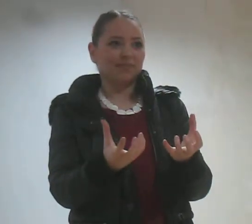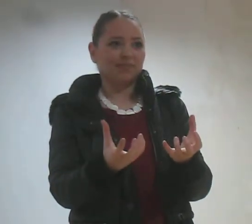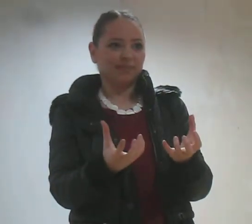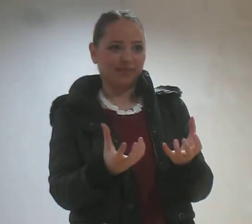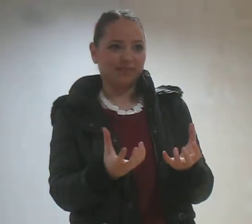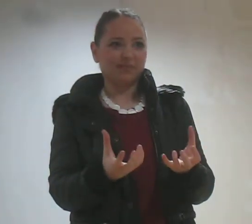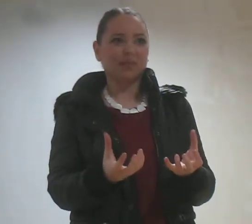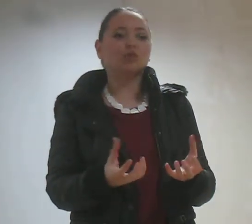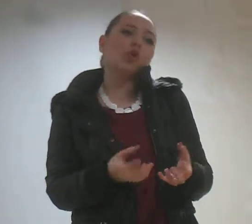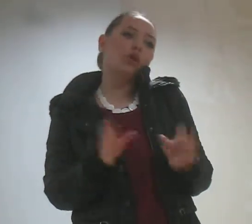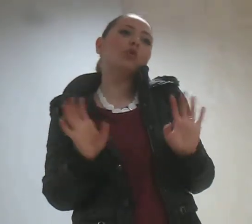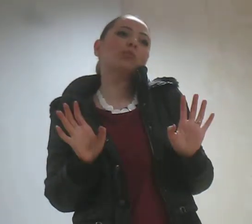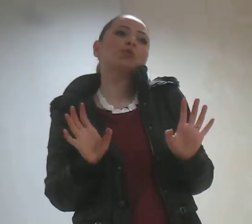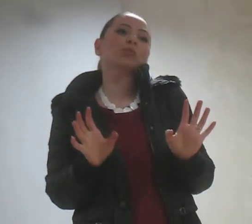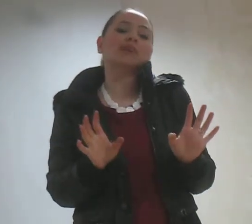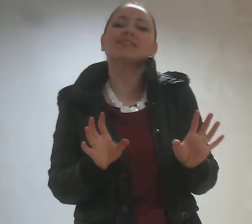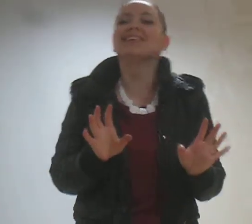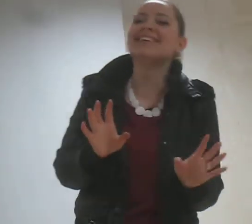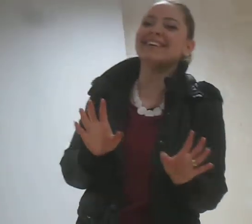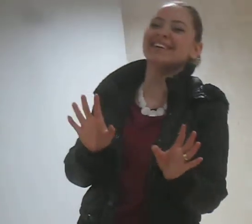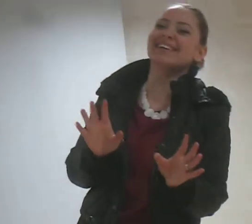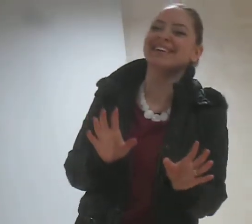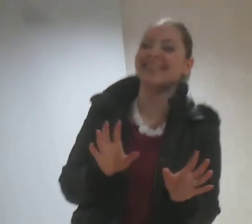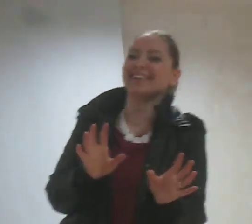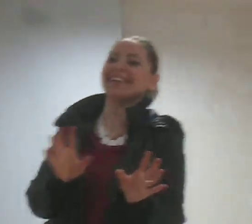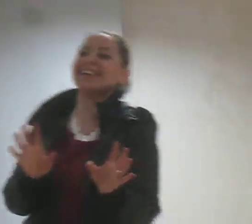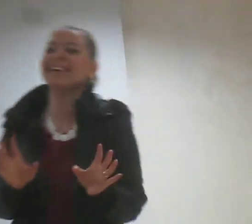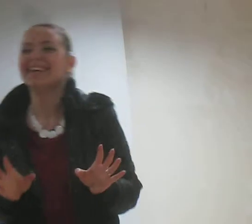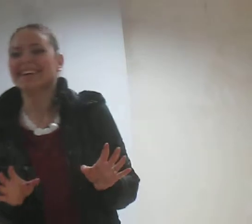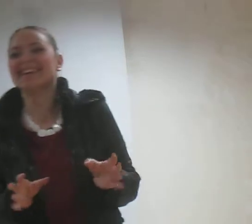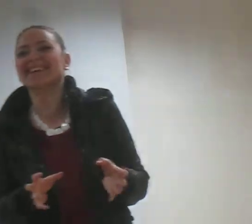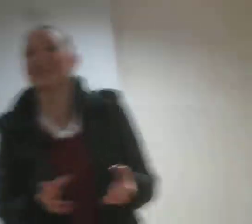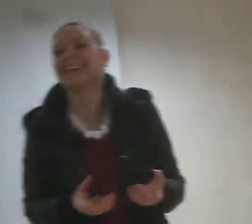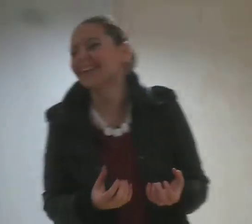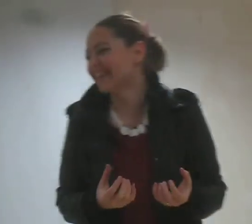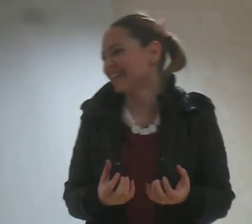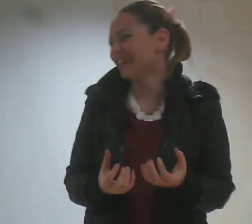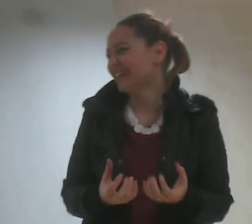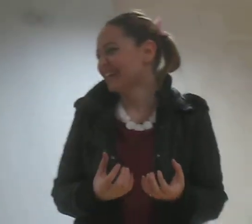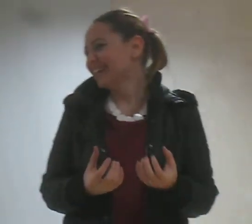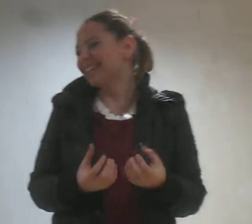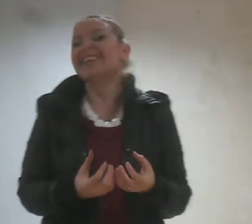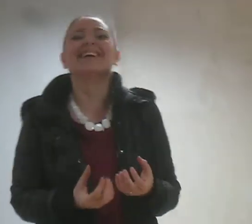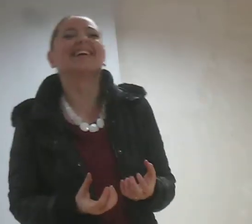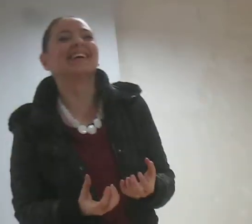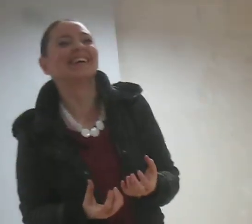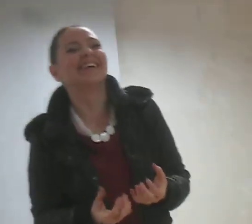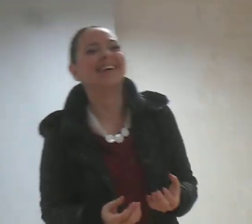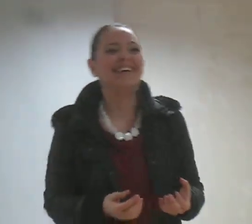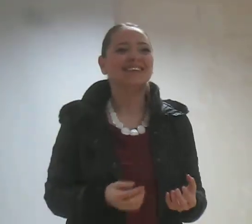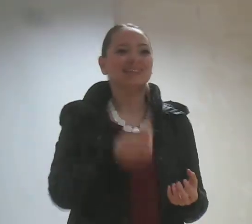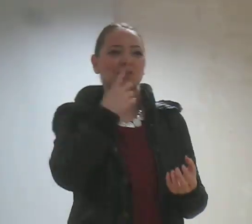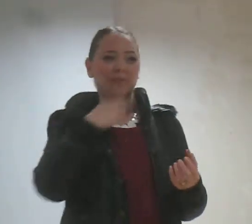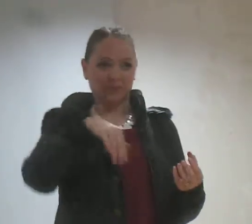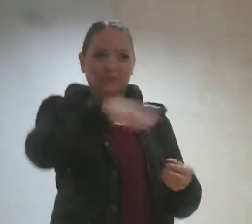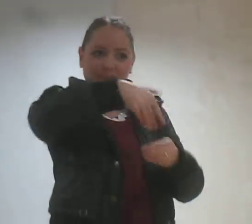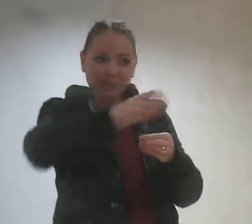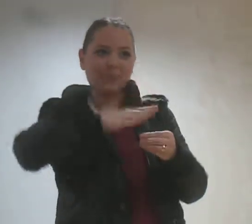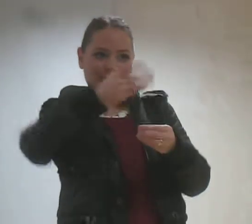Soğan koyamıyorum. Ben de koyamıyorum. Koku yapıyor. Koku yapıyor. Biberleri